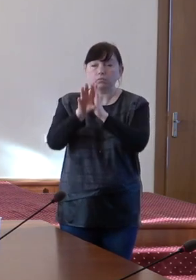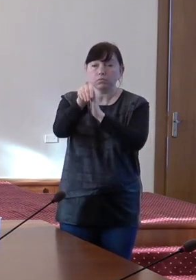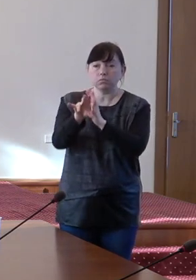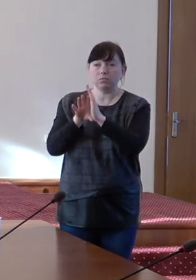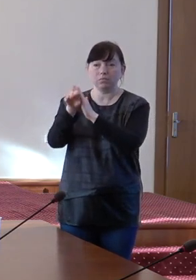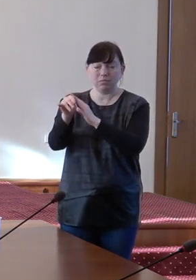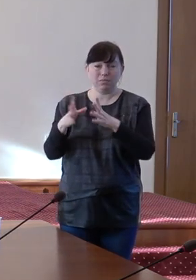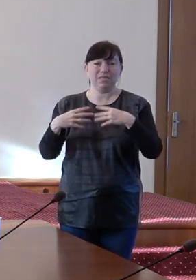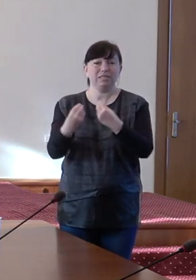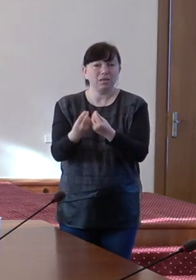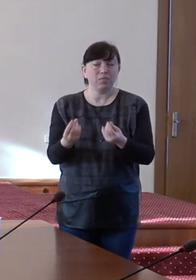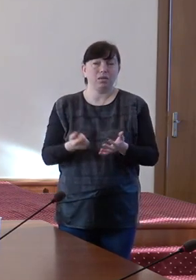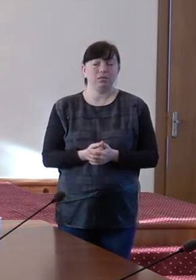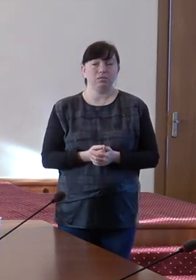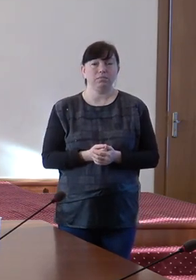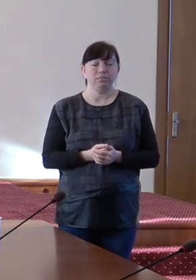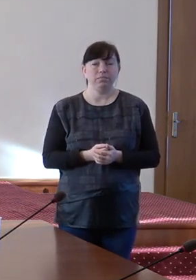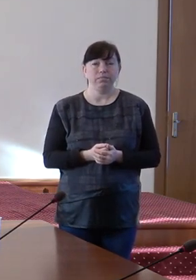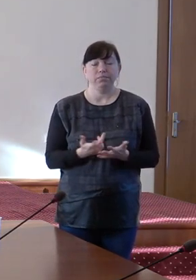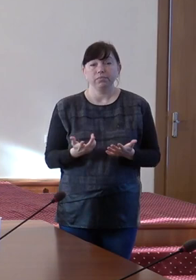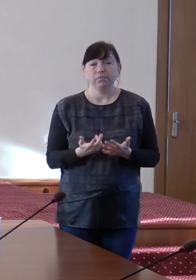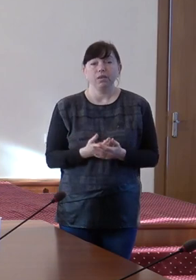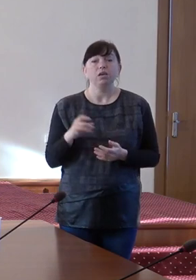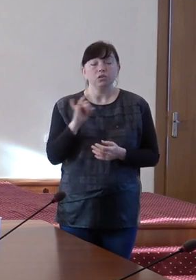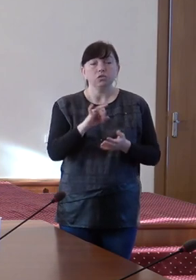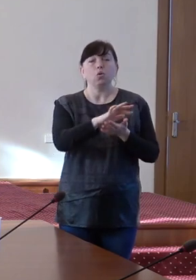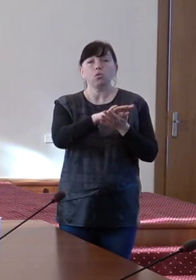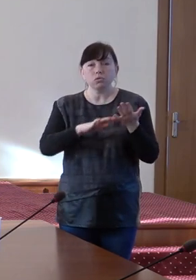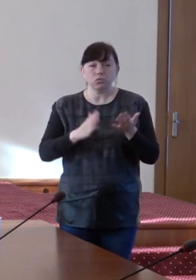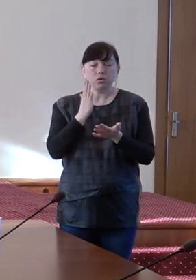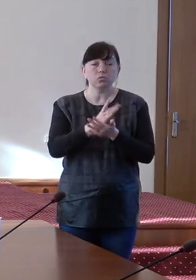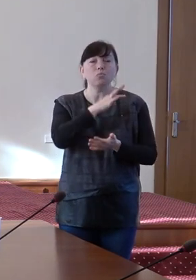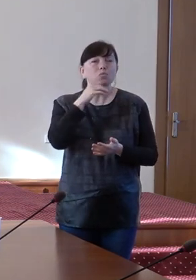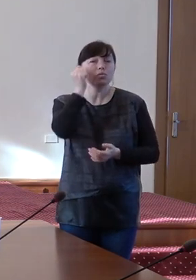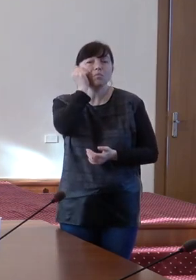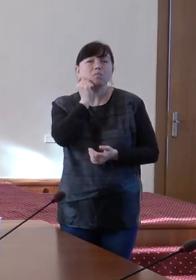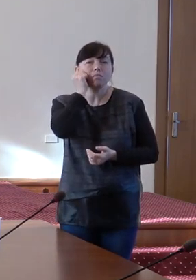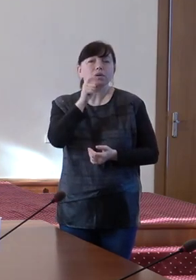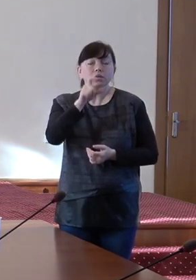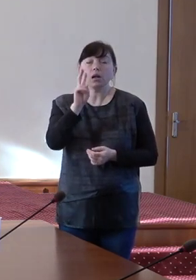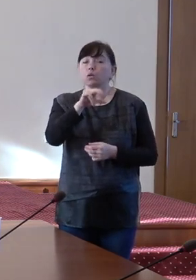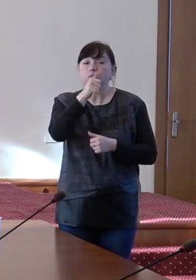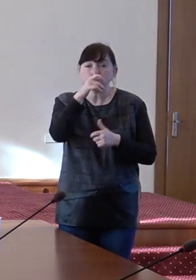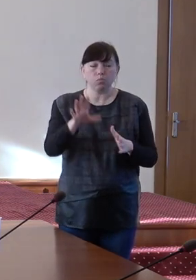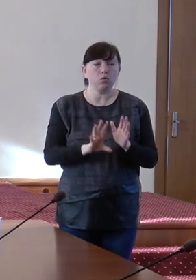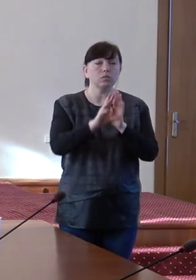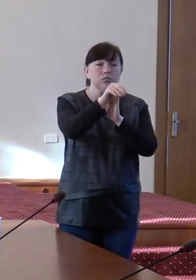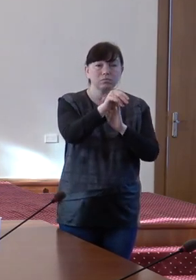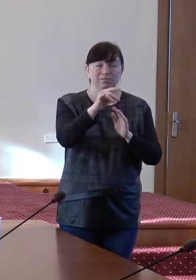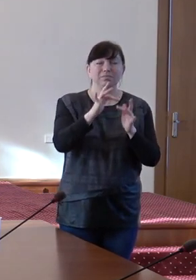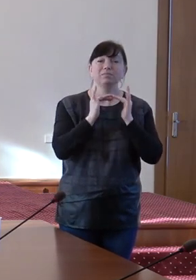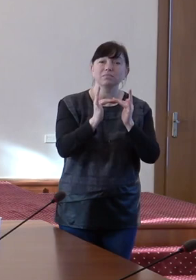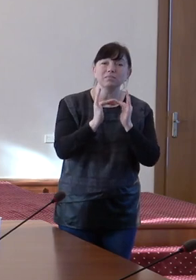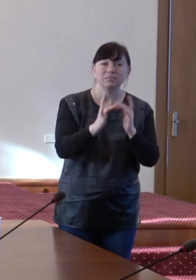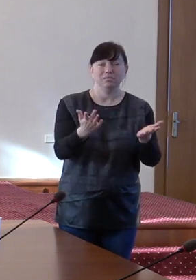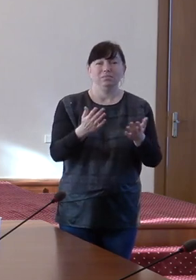într-un serviciu de asistență parentală profesionistă și, în continuare, sunt prea mulți bătrâni care nu pot accesa un centru de plasament sau un